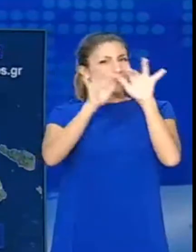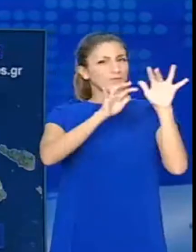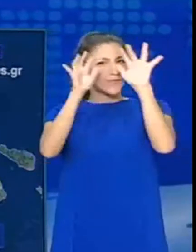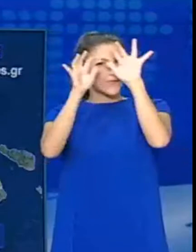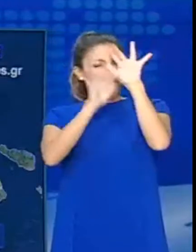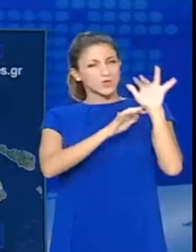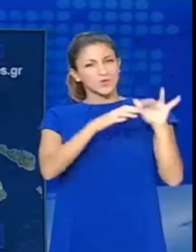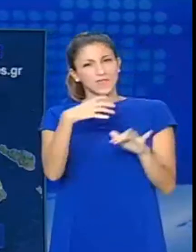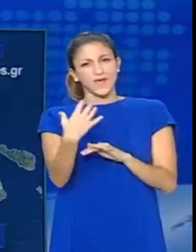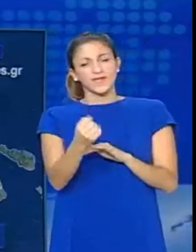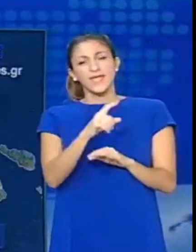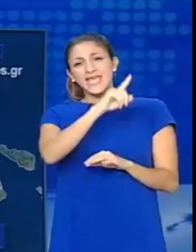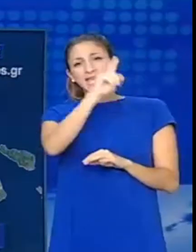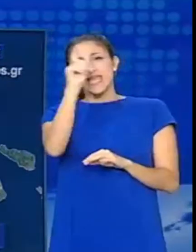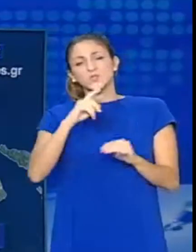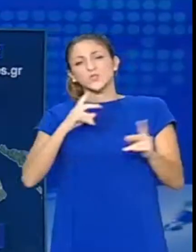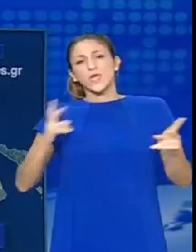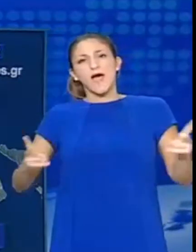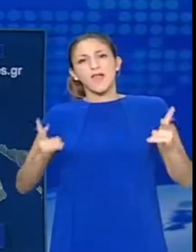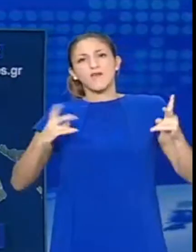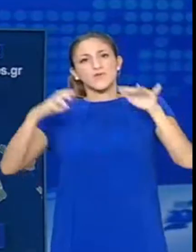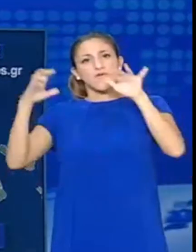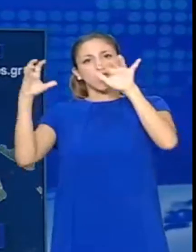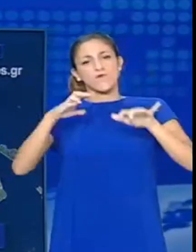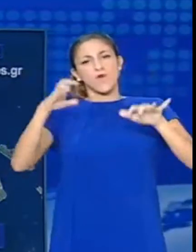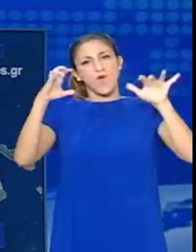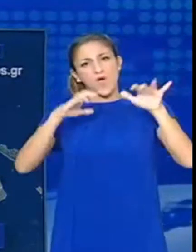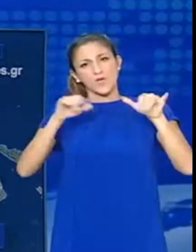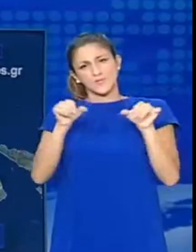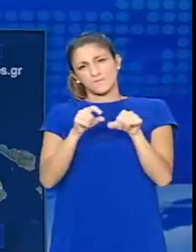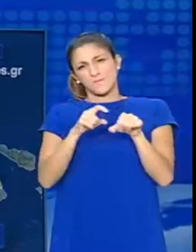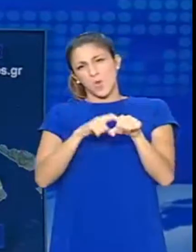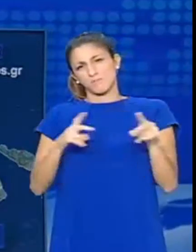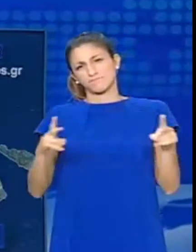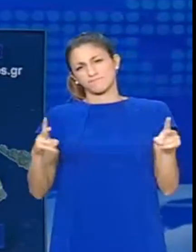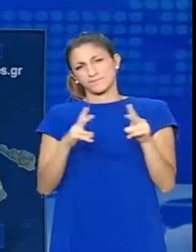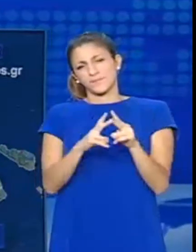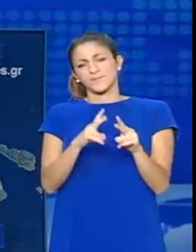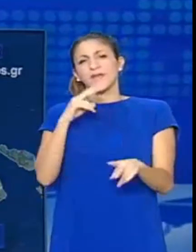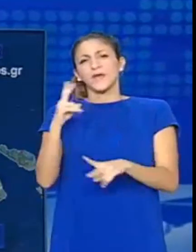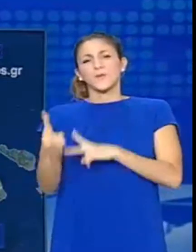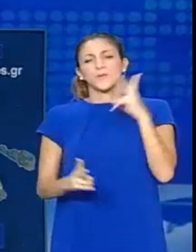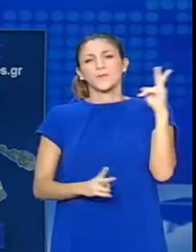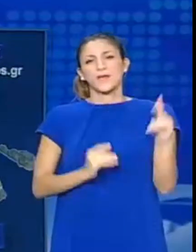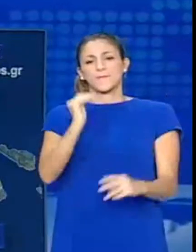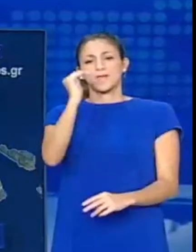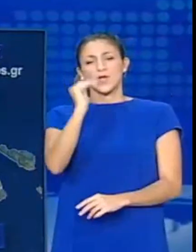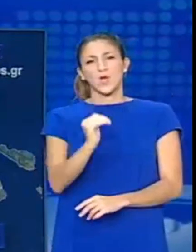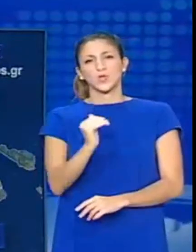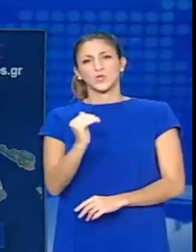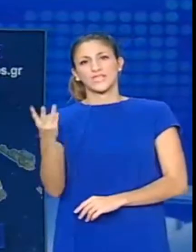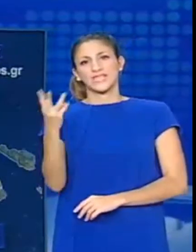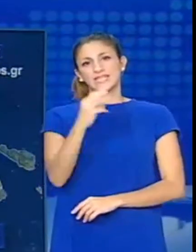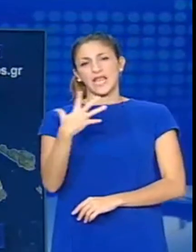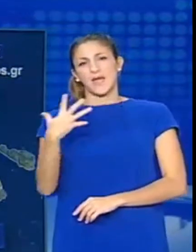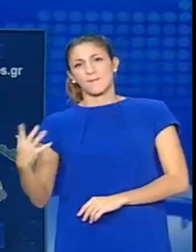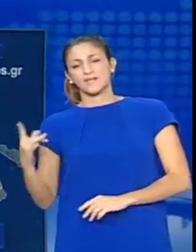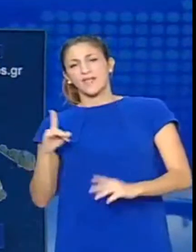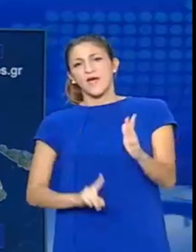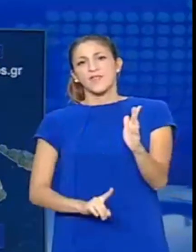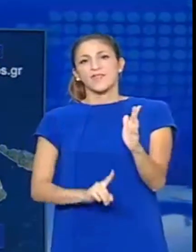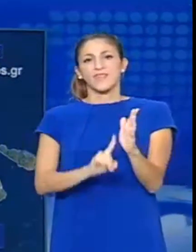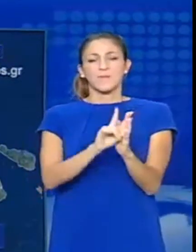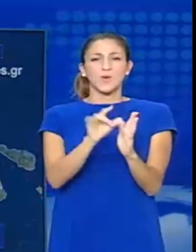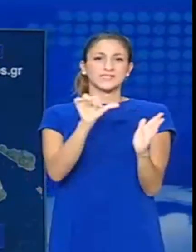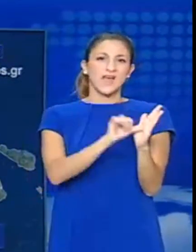περίοδους πιο πυκνές με πιθανότητα ασθενών βροχών τοπικού χαρακτήρα. Οι άνεμοι θα πνεουν νότιοι, νοτιοδυτικοί 3 με 5 ποφόρ και η θερμοκρασία